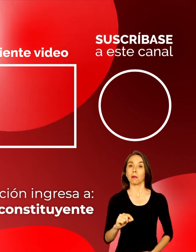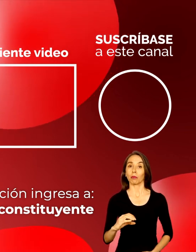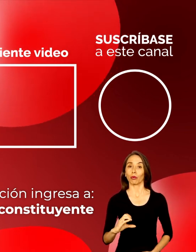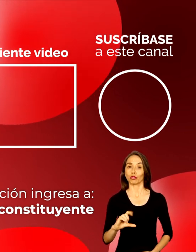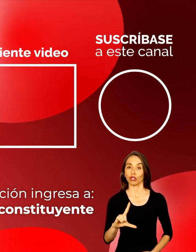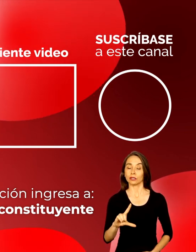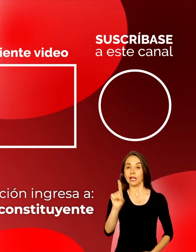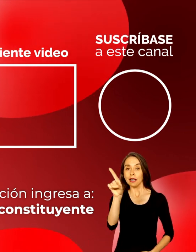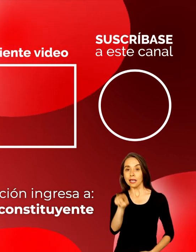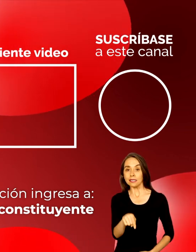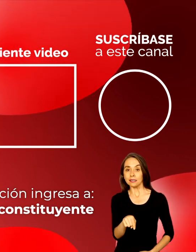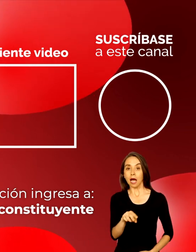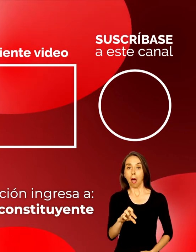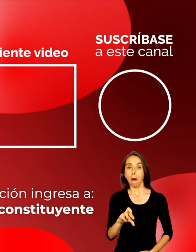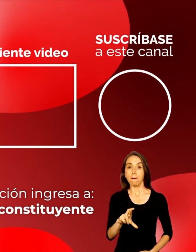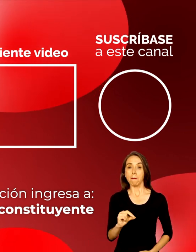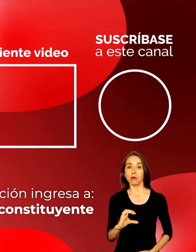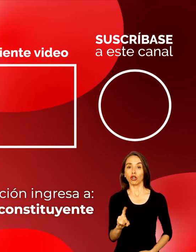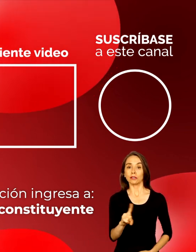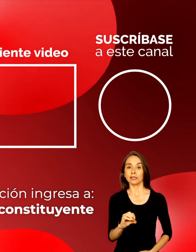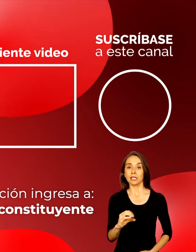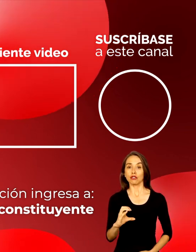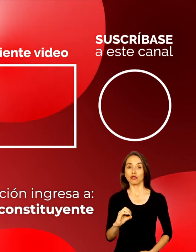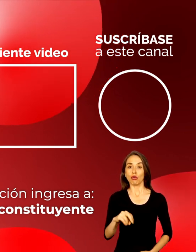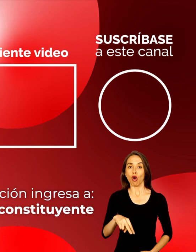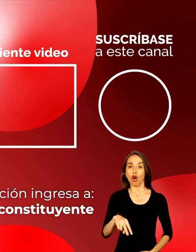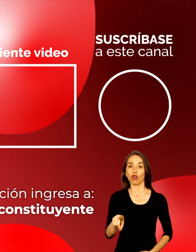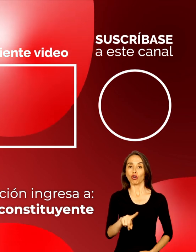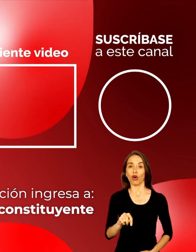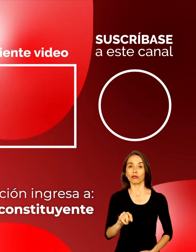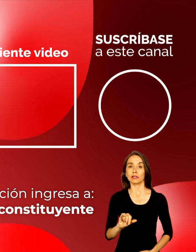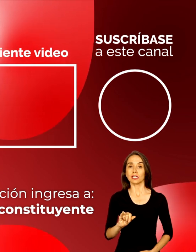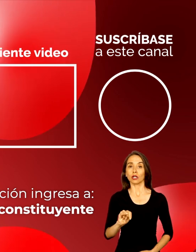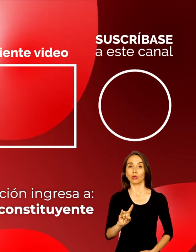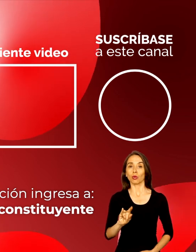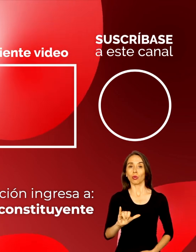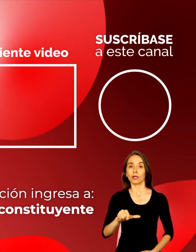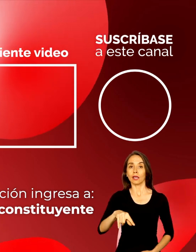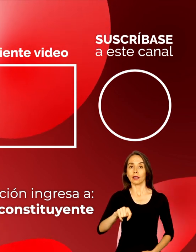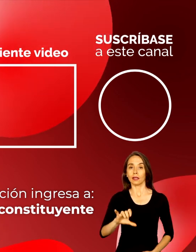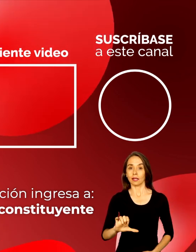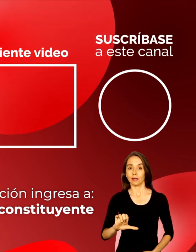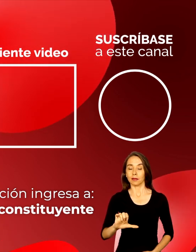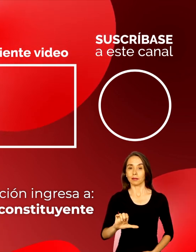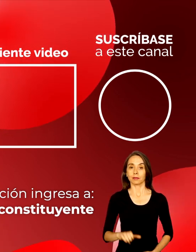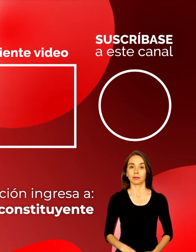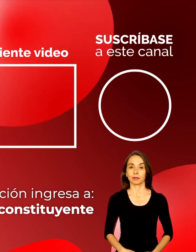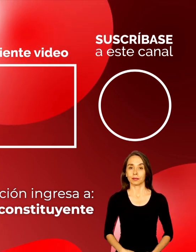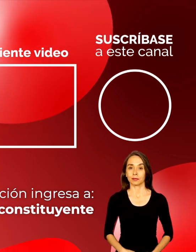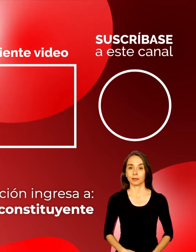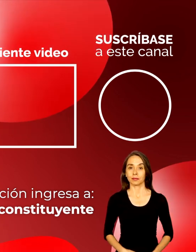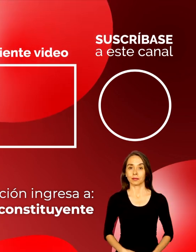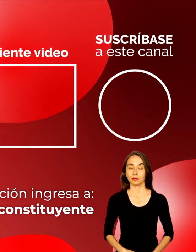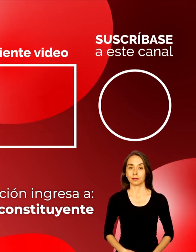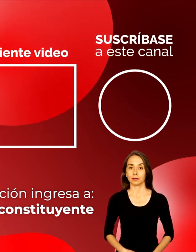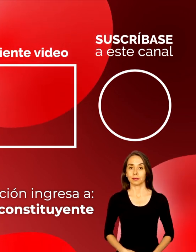.procesoconstituyente. www.vcn.cl.co.gov